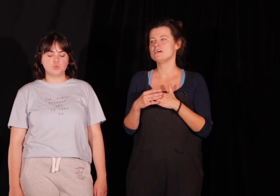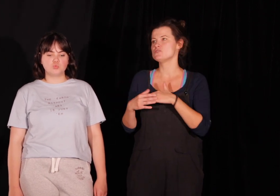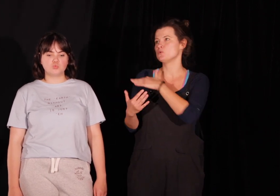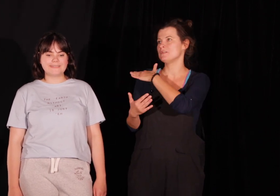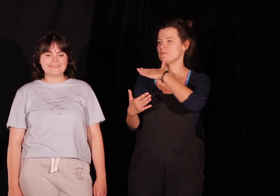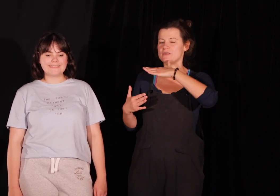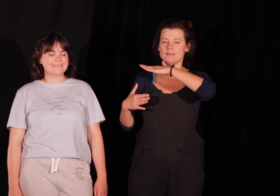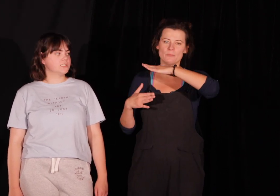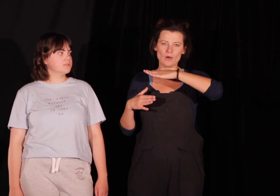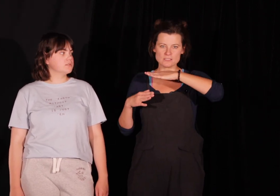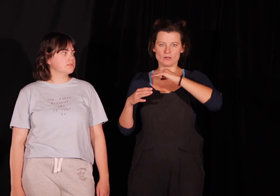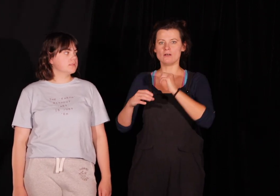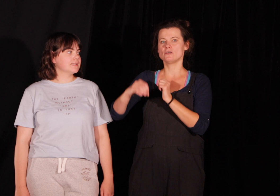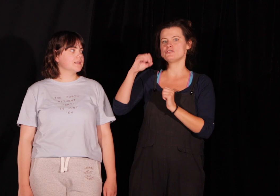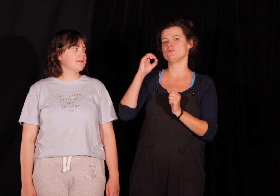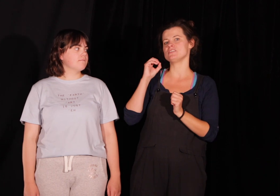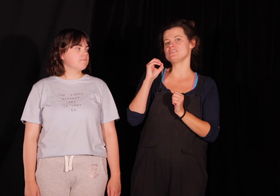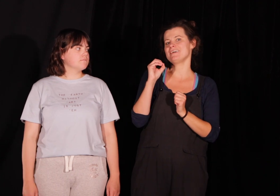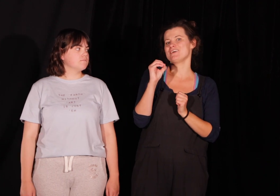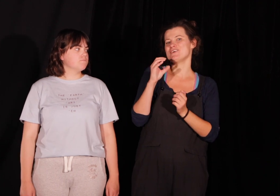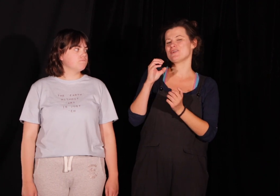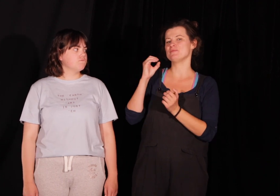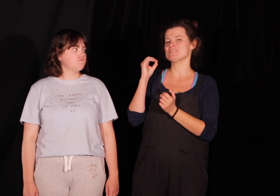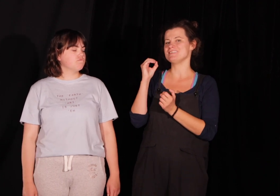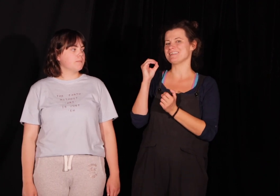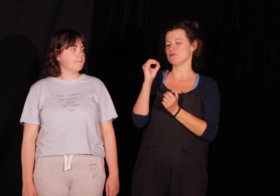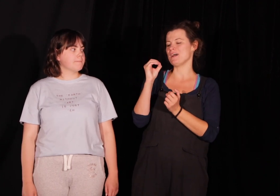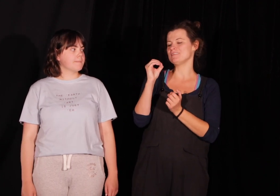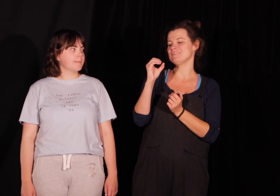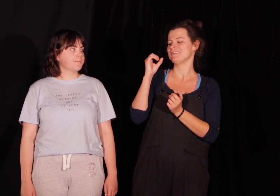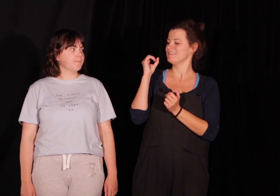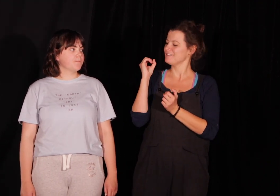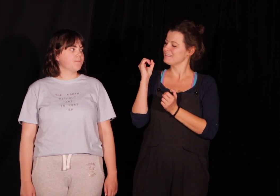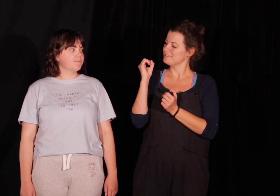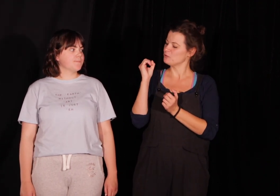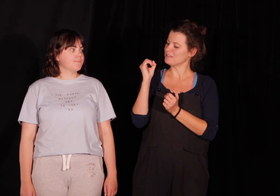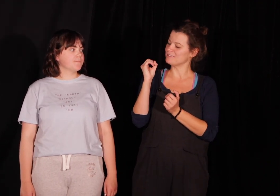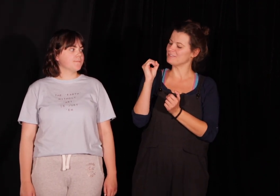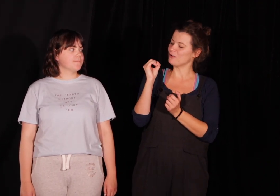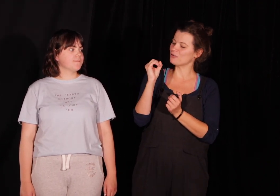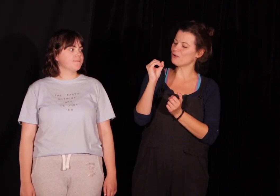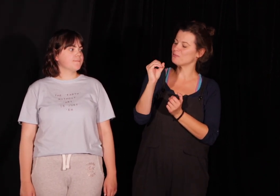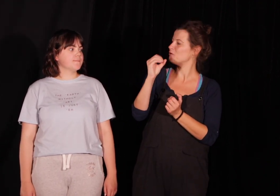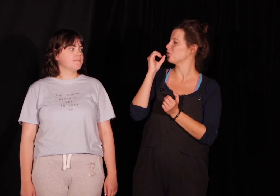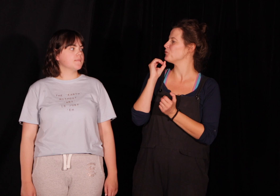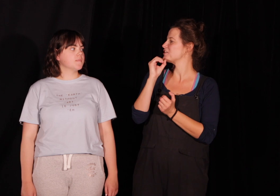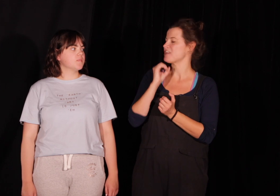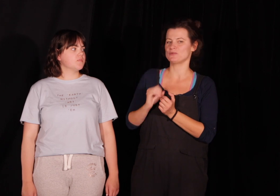czy układamy je na płasko, czy właśnie robimy z nich taki ładny, okrągły kształt.